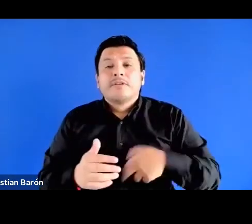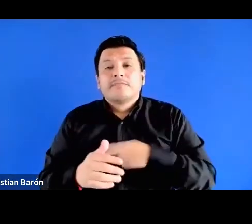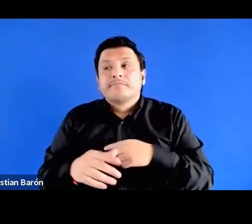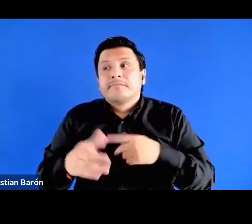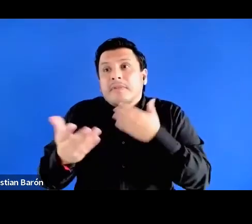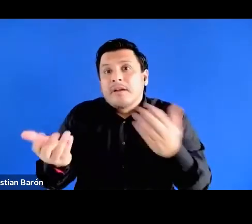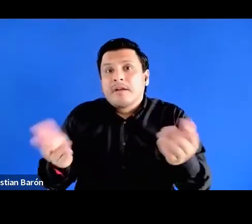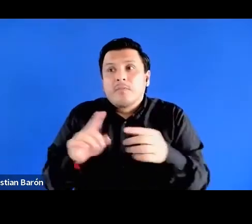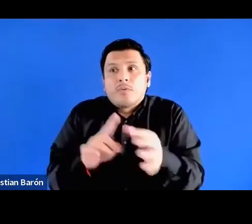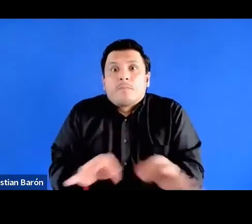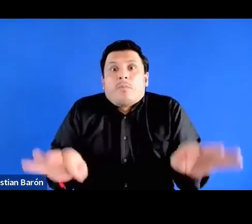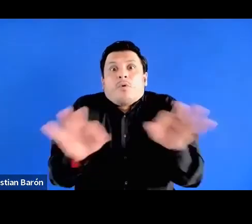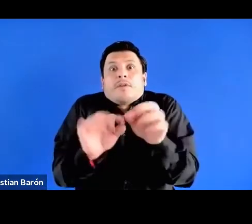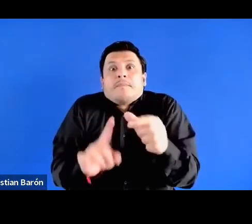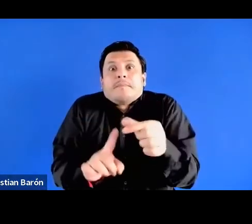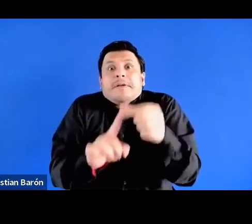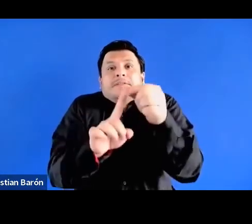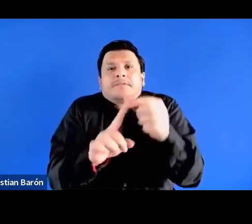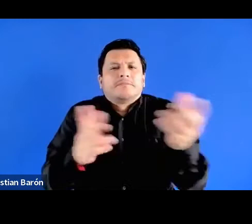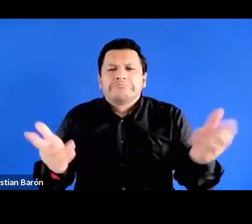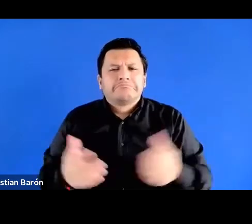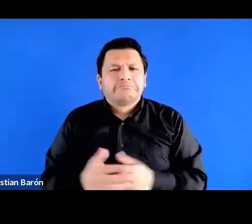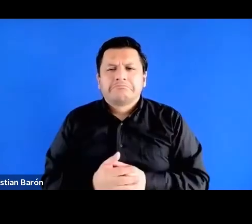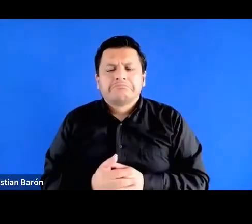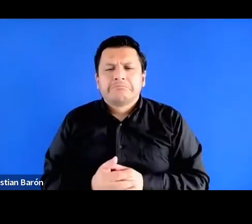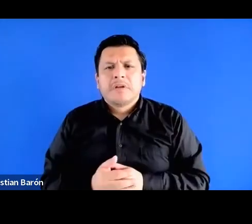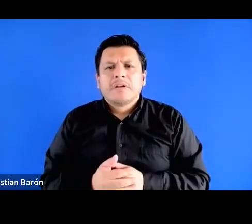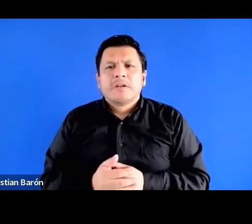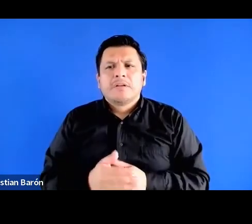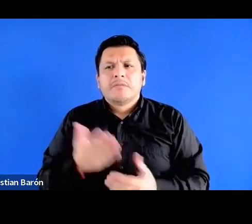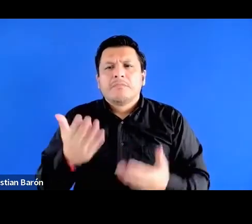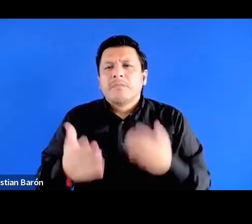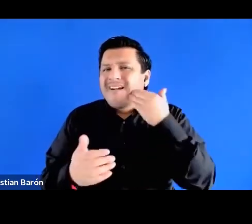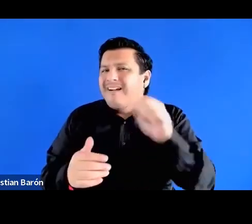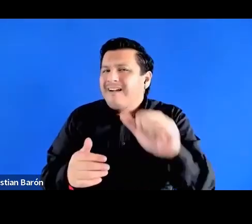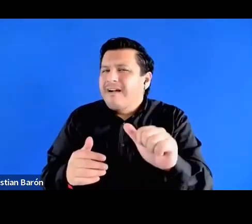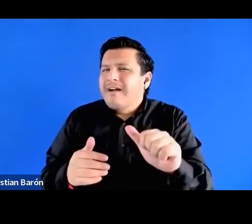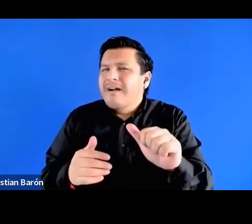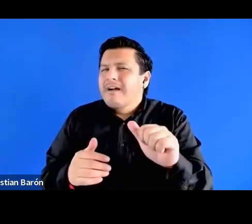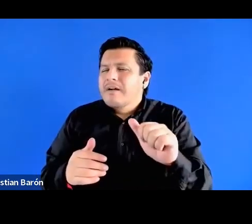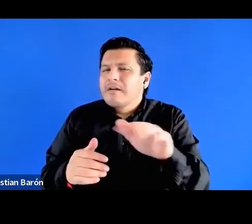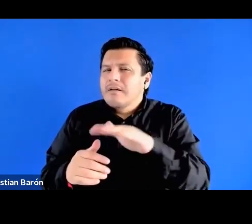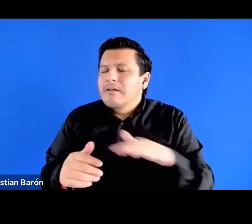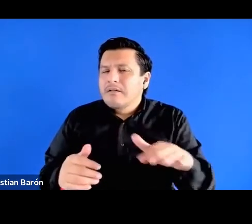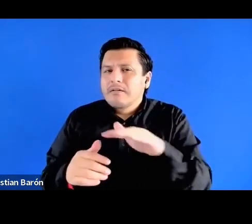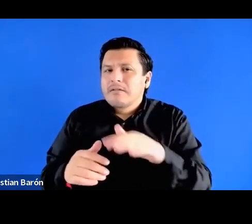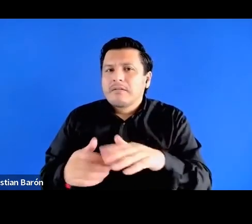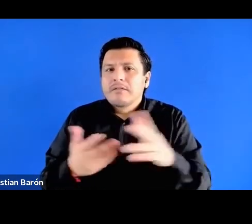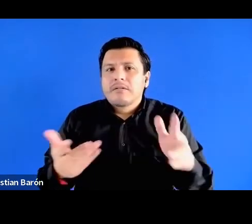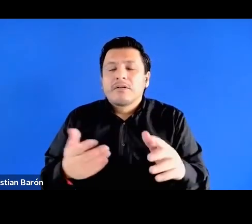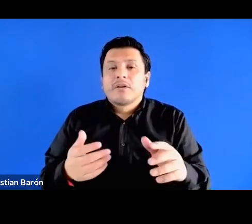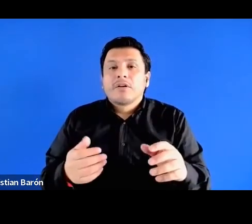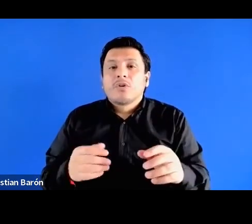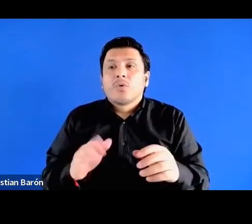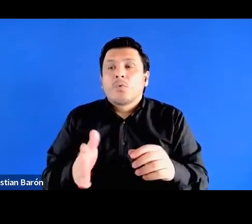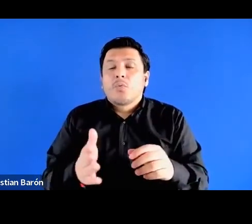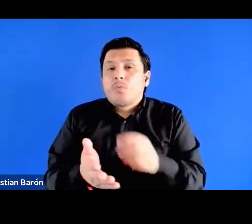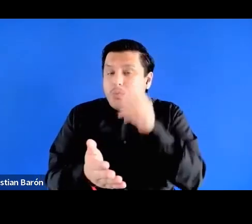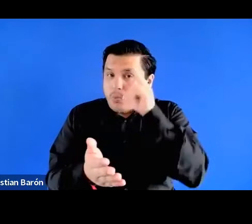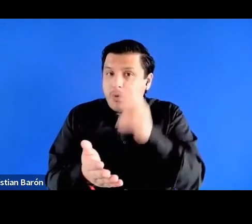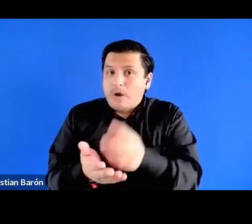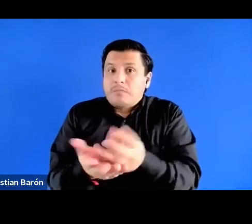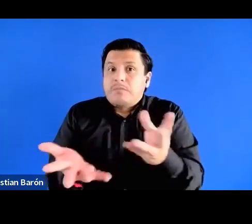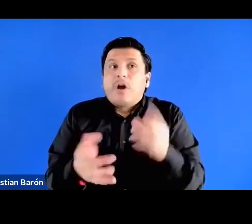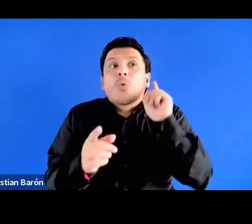nada esencialista en eso. Las mujeres negras no son virtuosas por ser mujeres